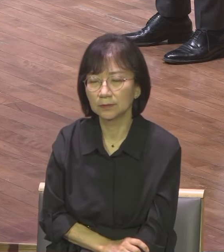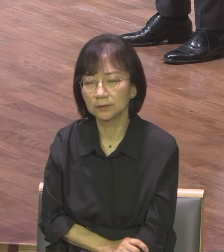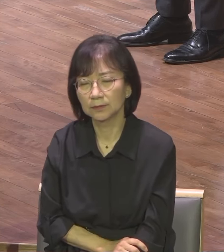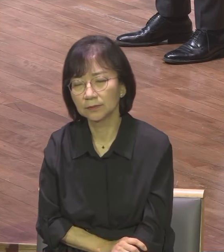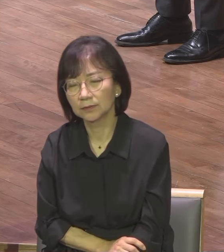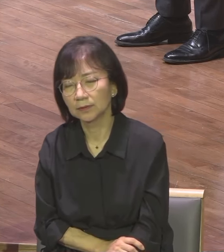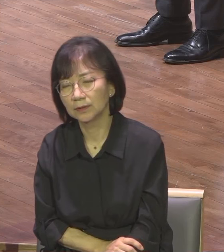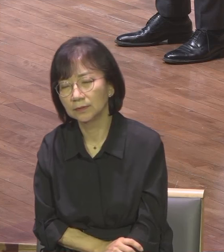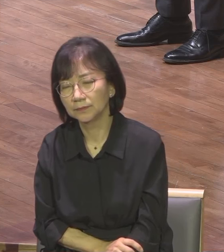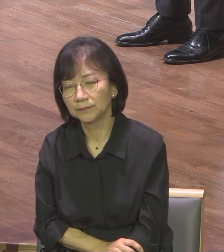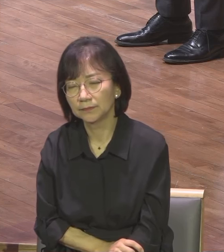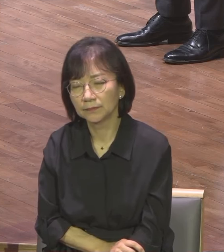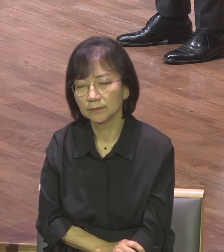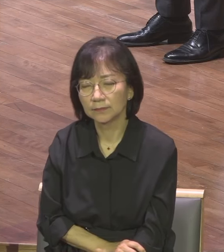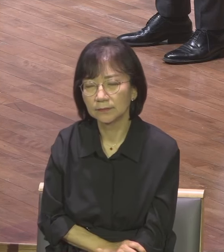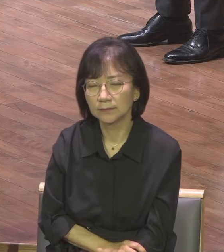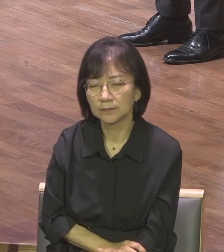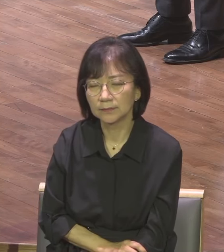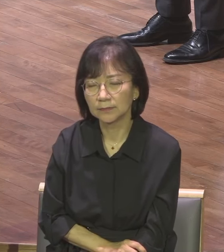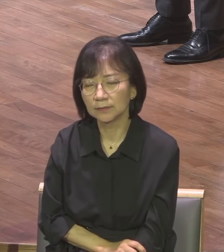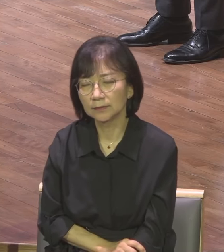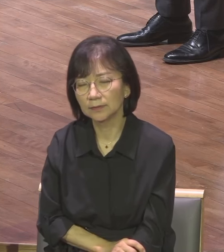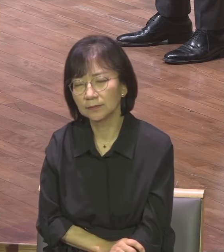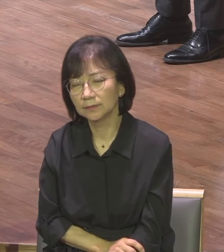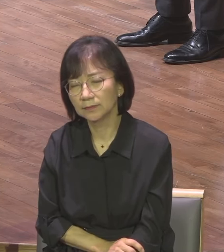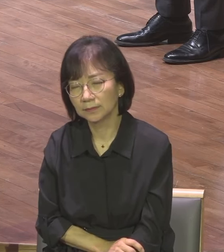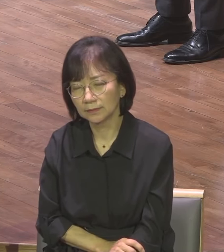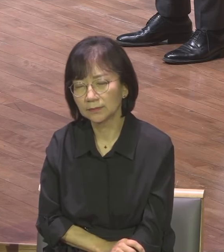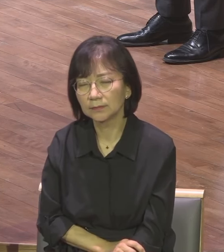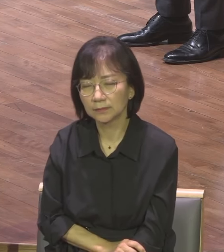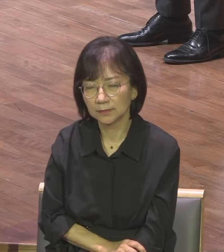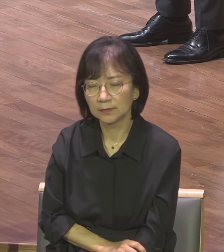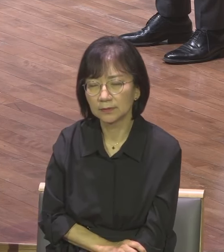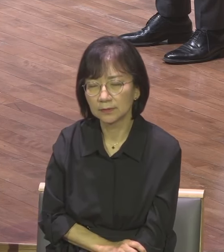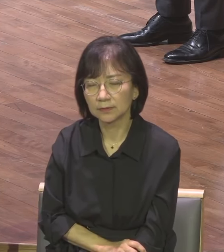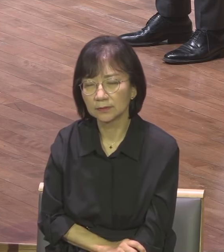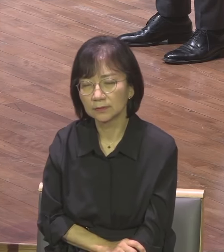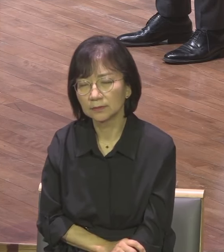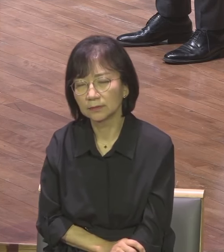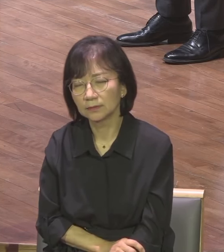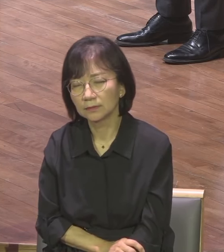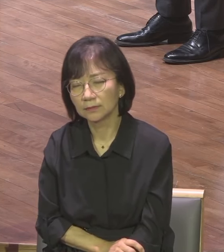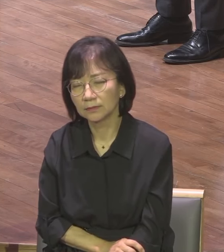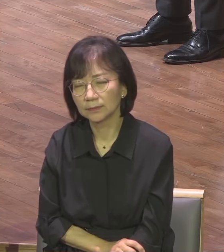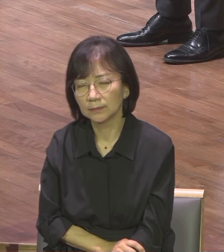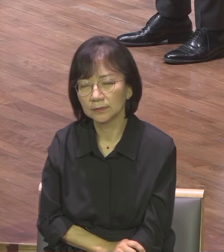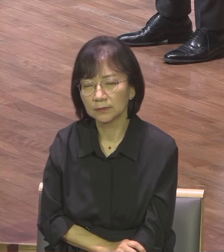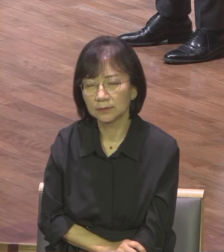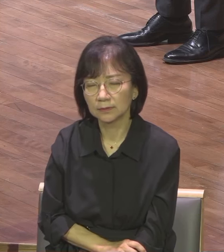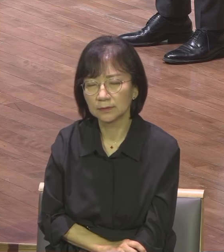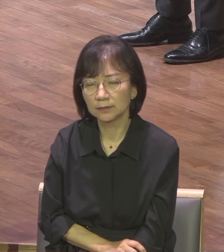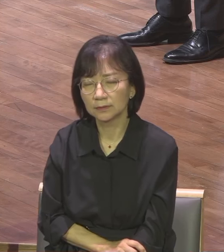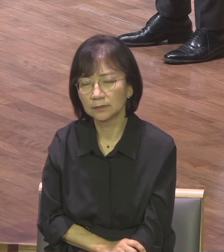현장에서 어떤 어려움이 만날지라도 고통이 만날지라도 많은 사람들에게 아데미 신전에